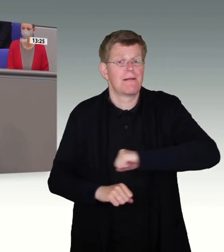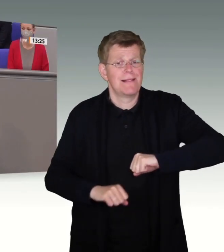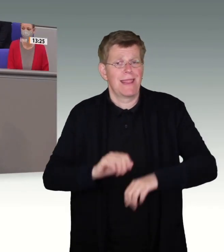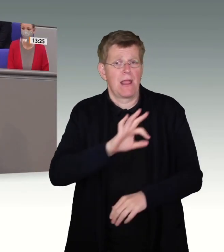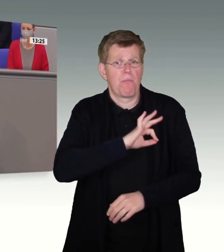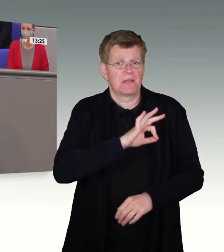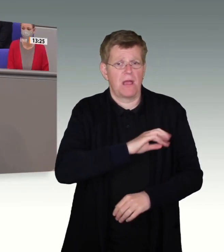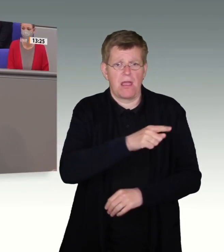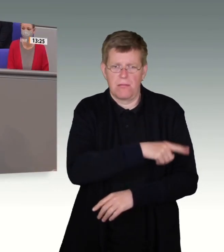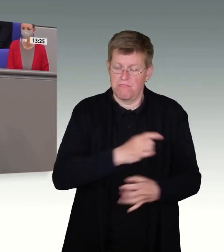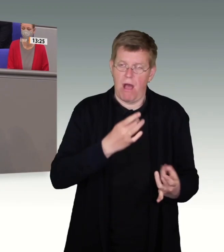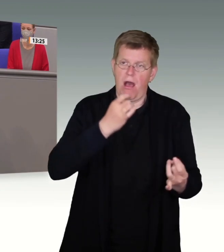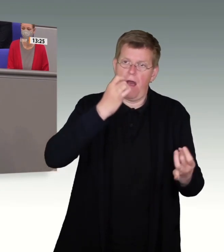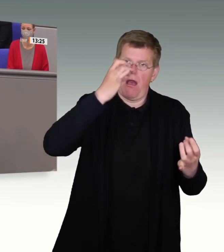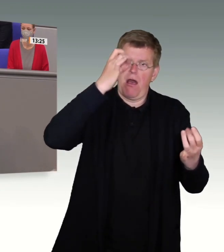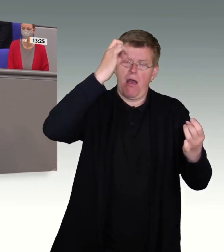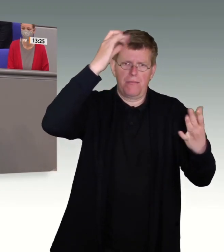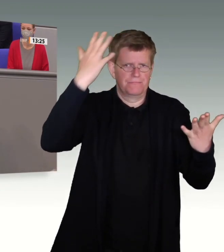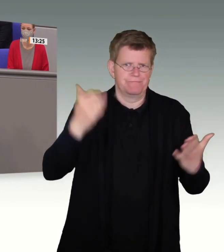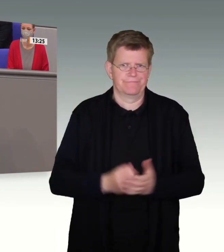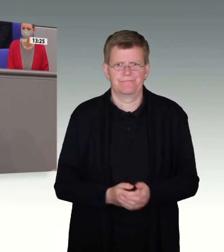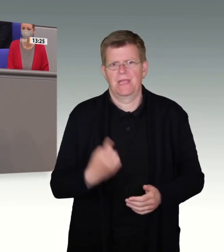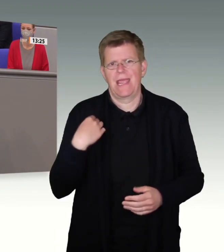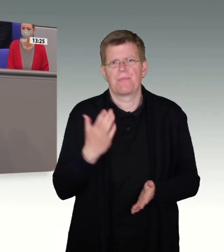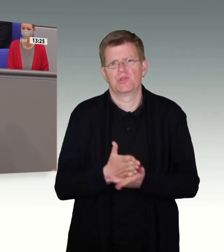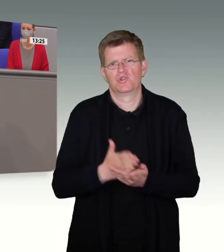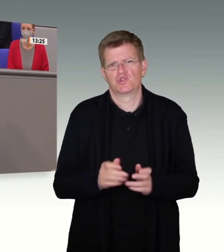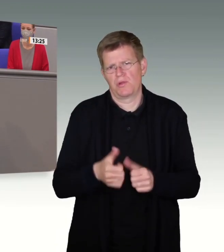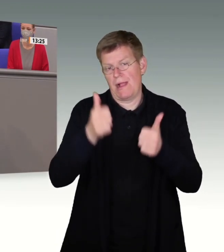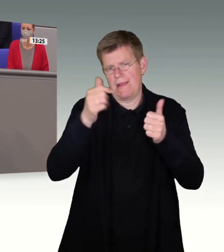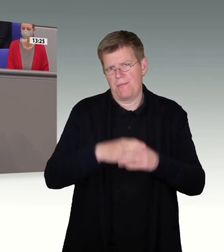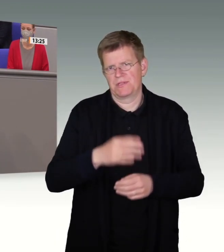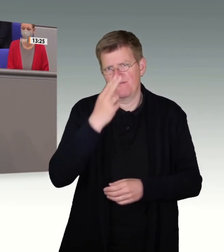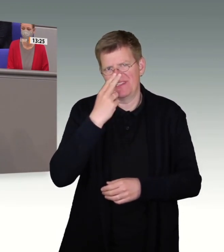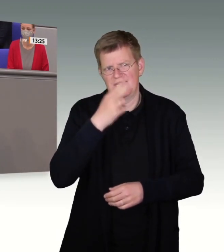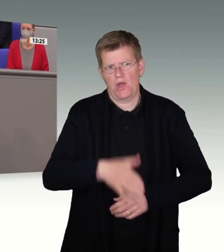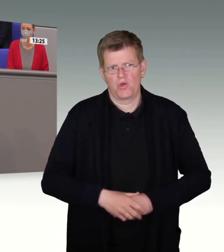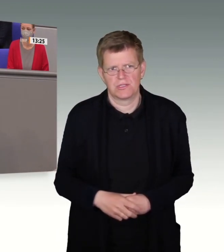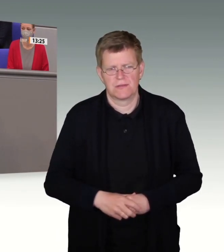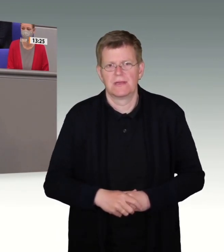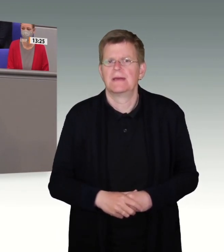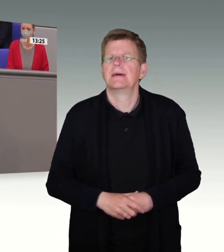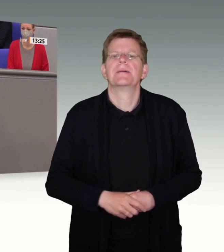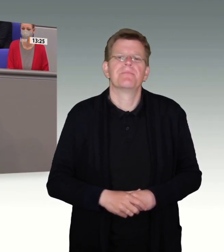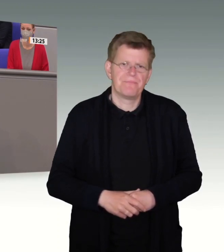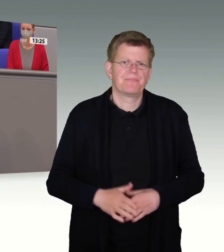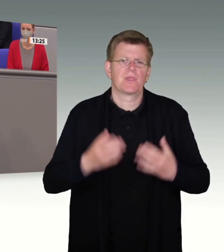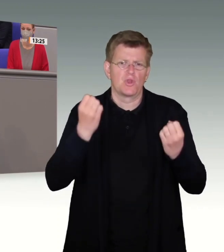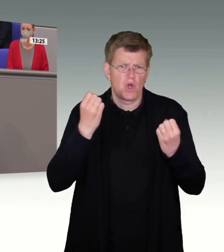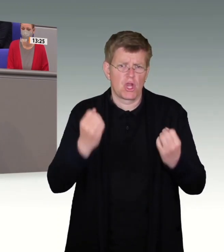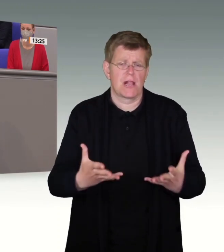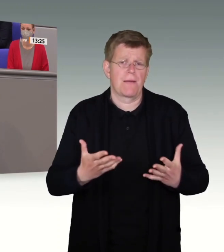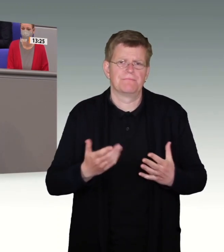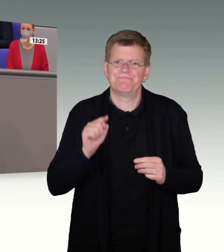maximal empören. Das haben wir ja gerade schon erlebt, wie das hier abläuft. Diese Debatte wird aber damit diesem